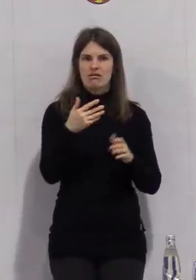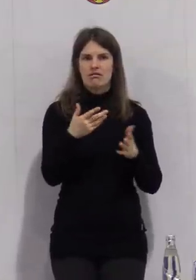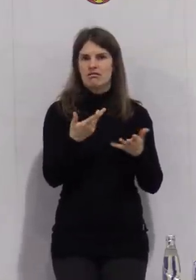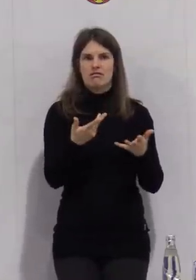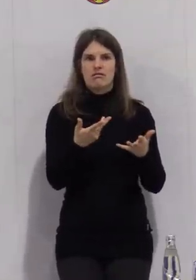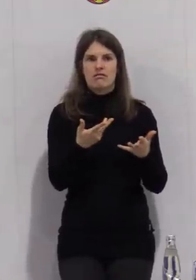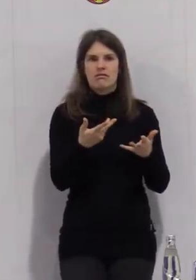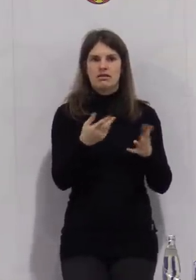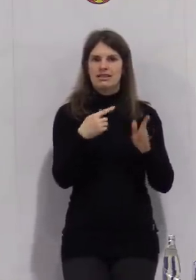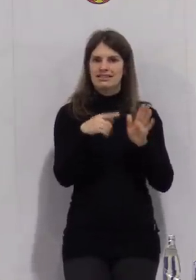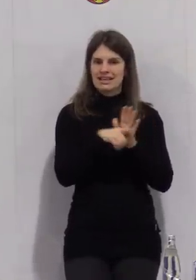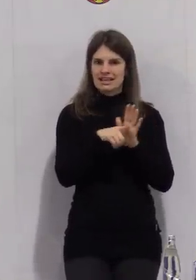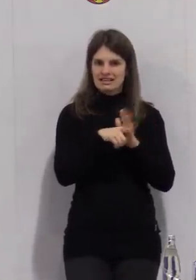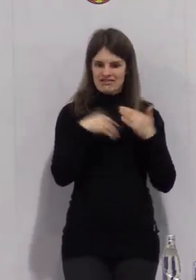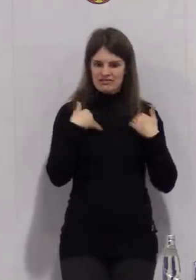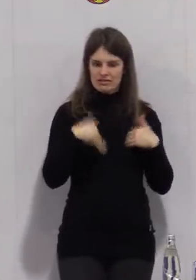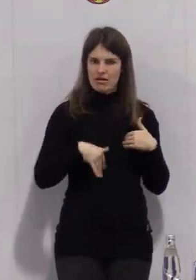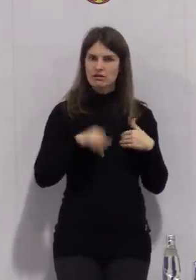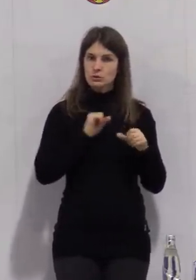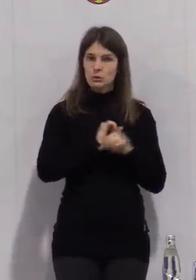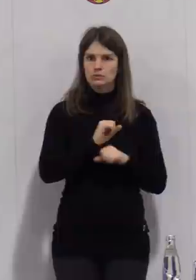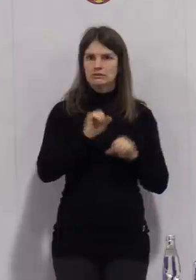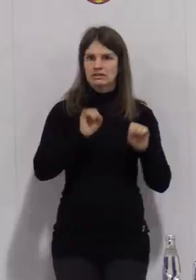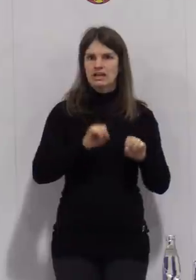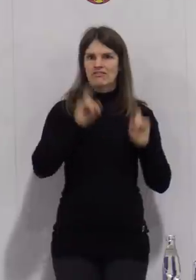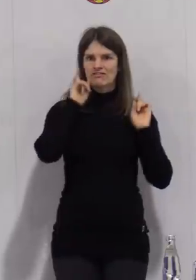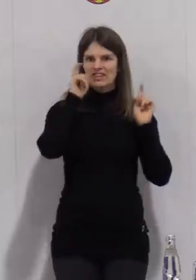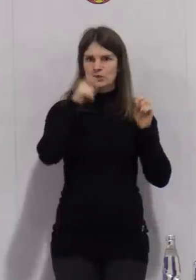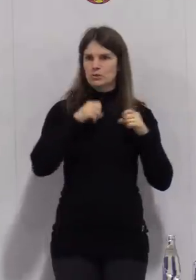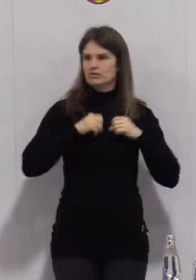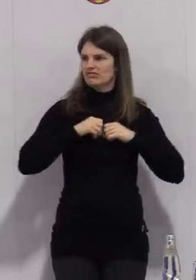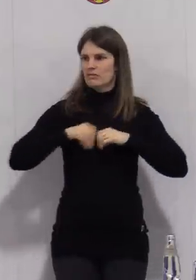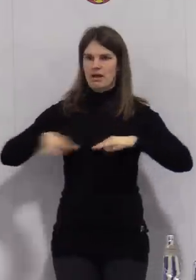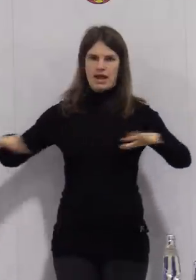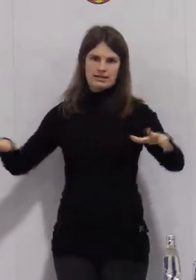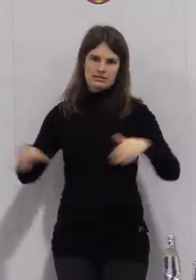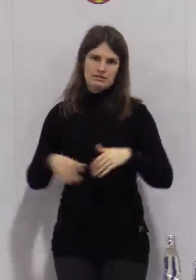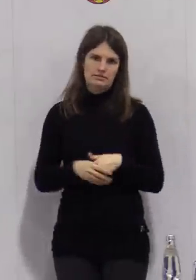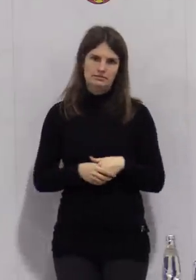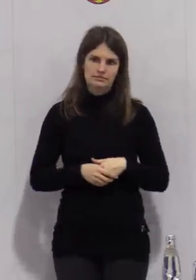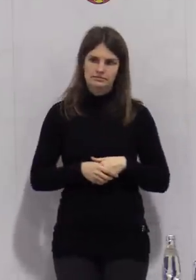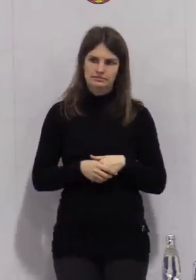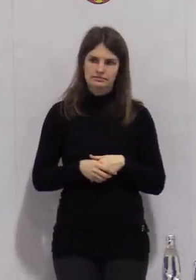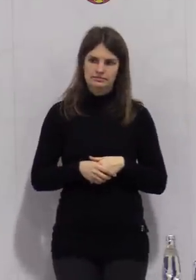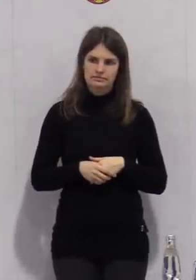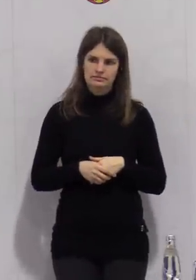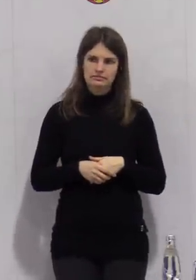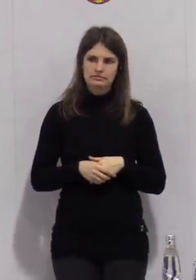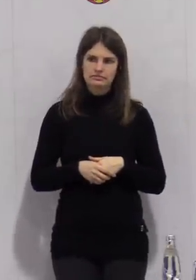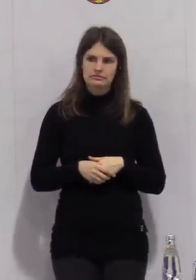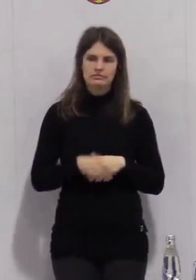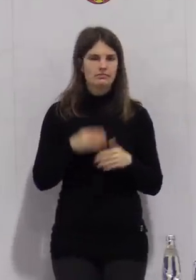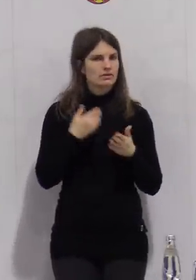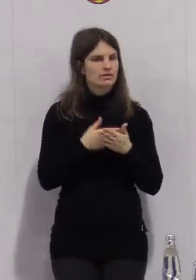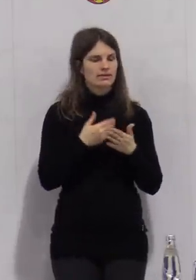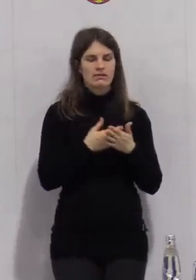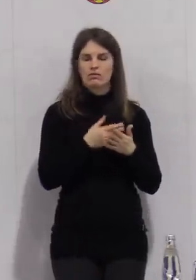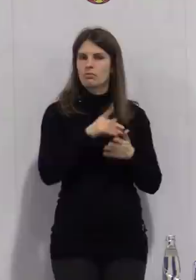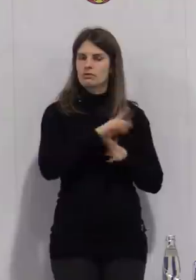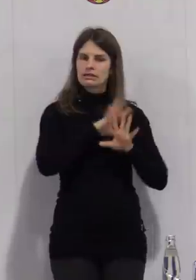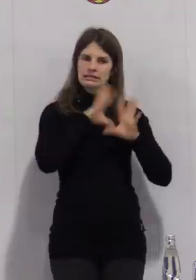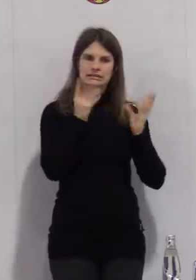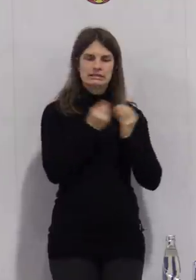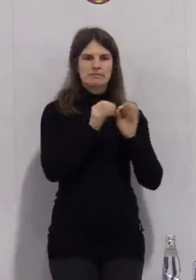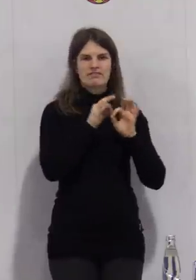trotzdem Virusträger werden können durch die Infektionsquelle, sage ich mal jetzt im Haushalt. Deswegen ist es notwendig, dass die gesamte Familie